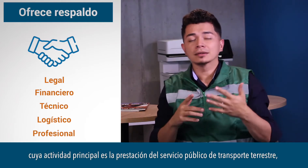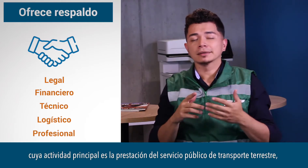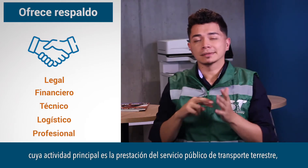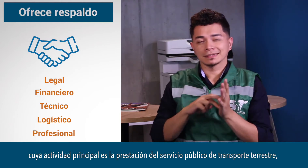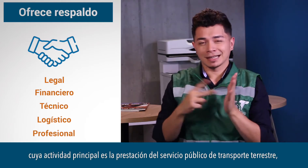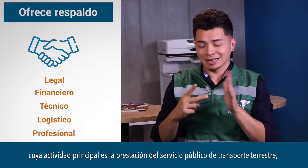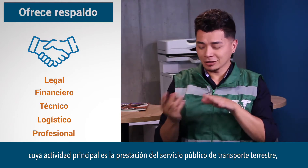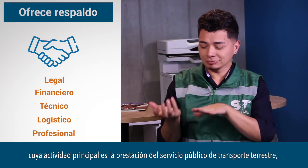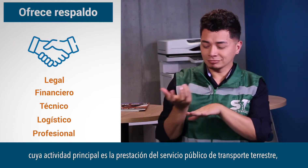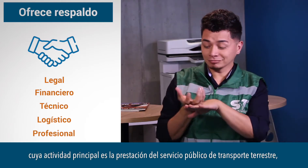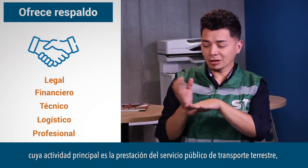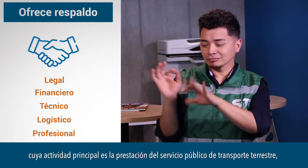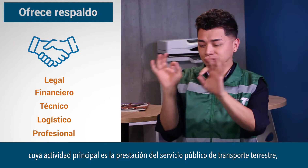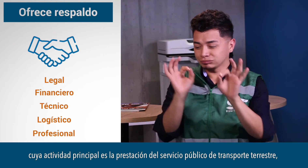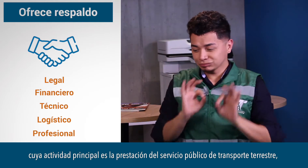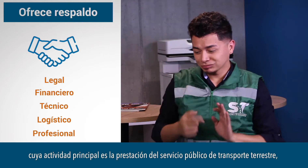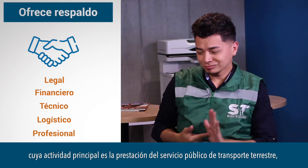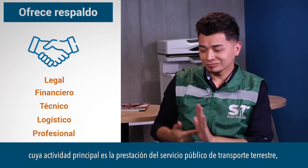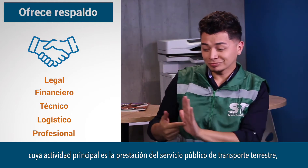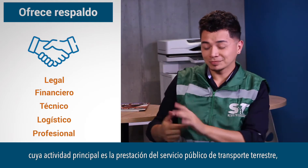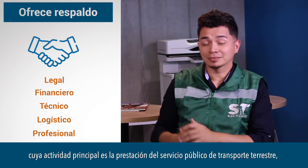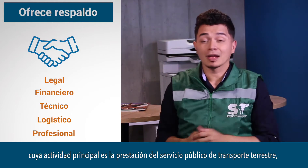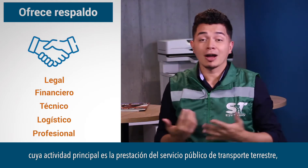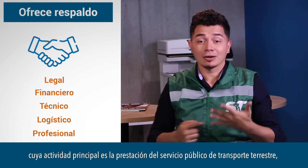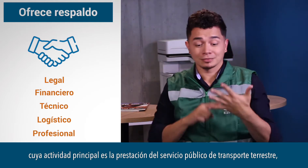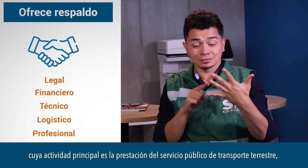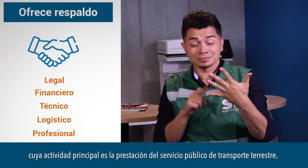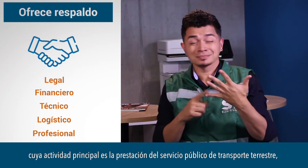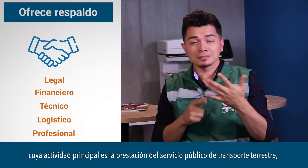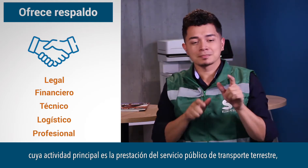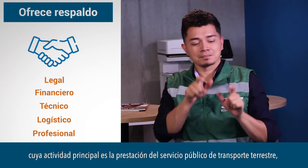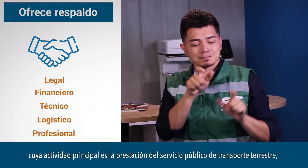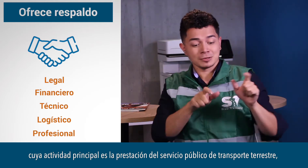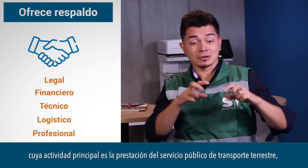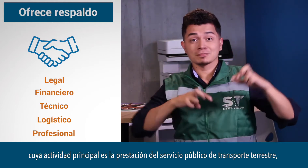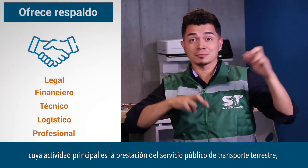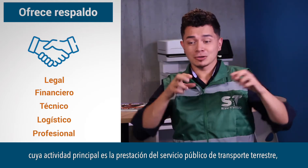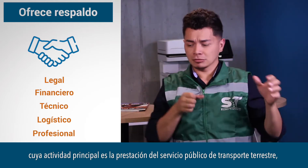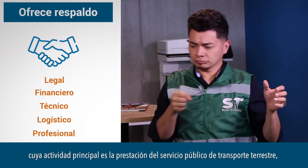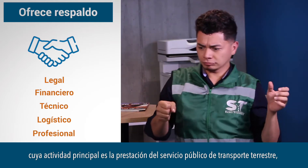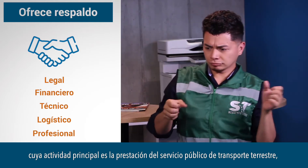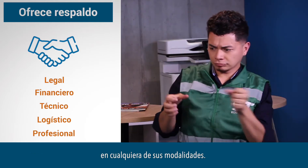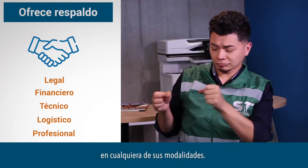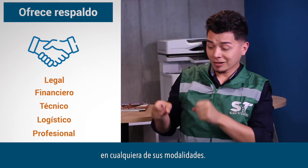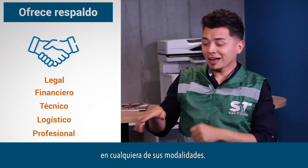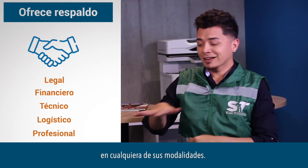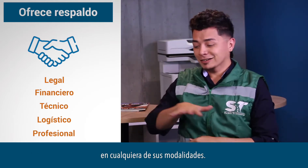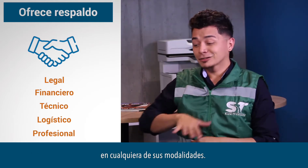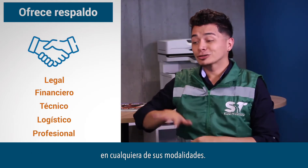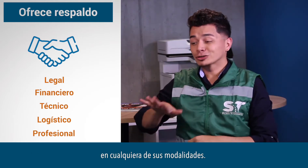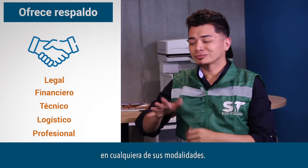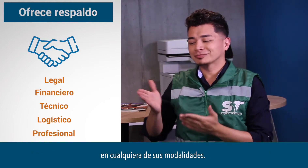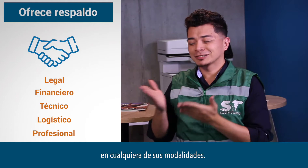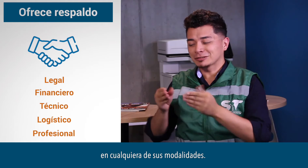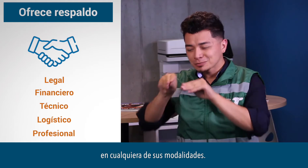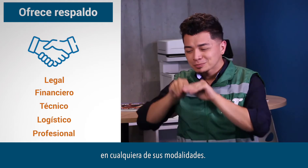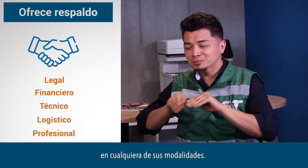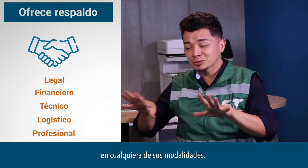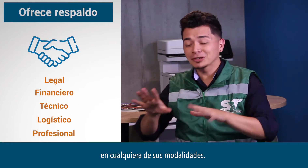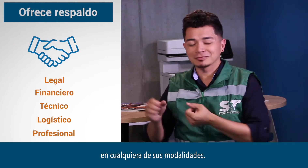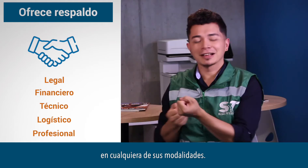cuya actividad principal es la prestación del servicio público de transporte terrestre en cualquiera de sus